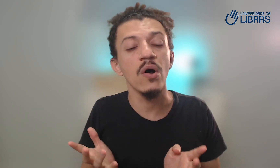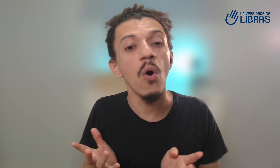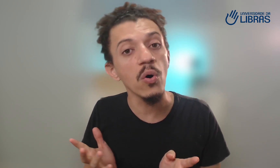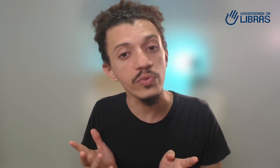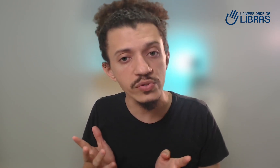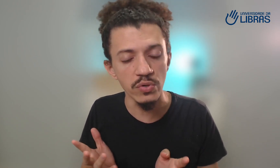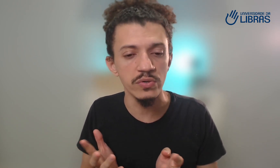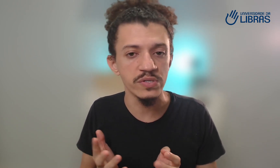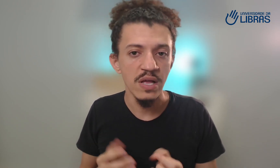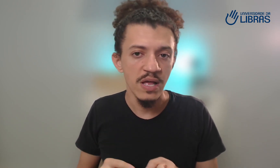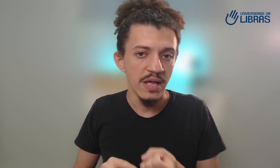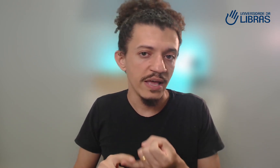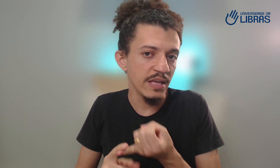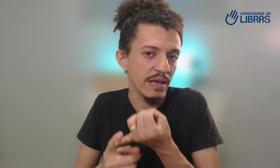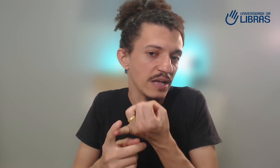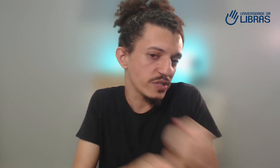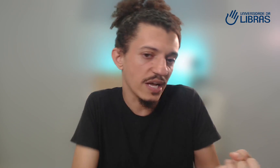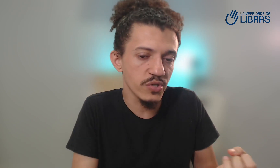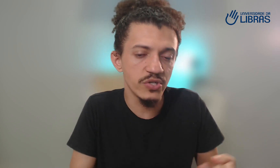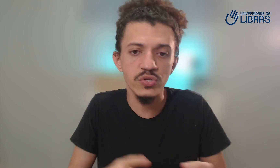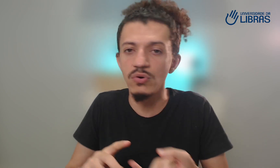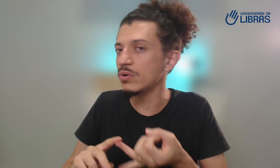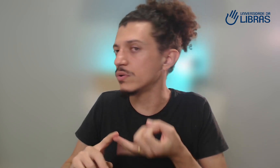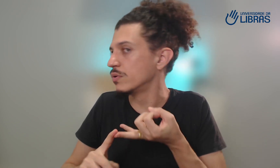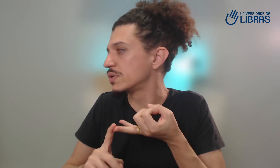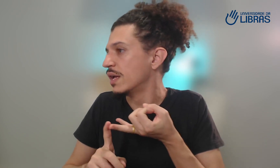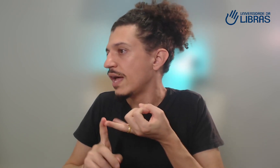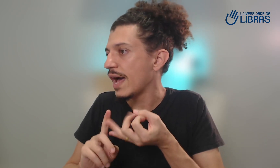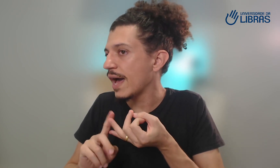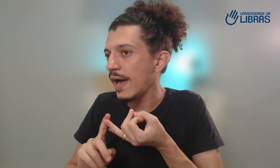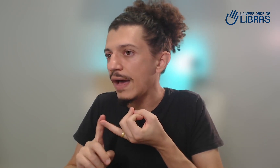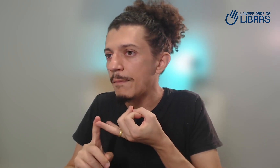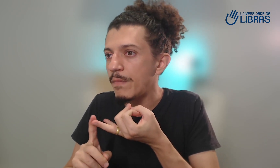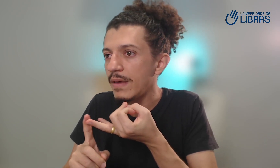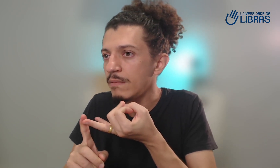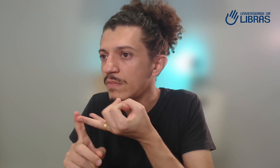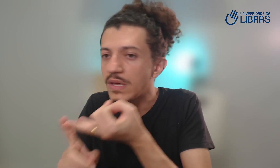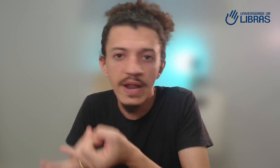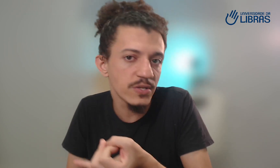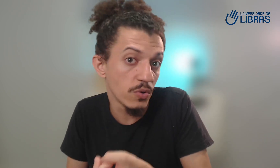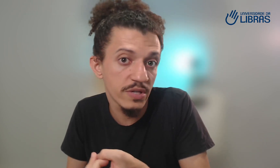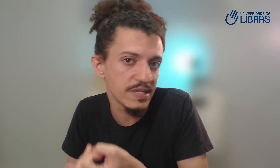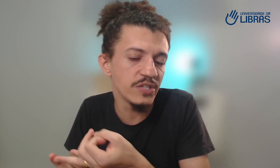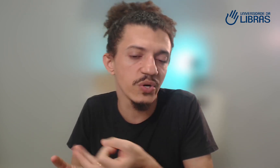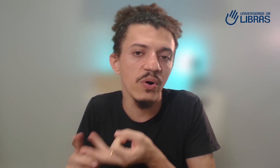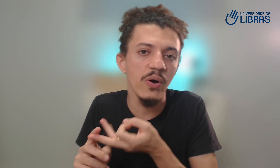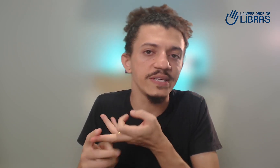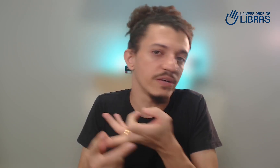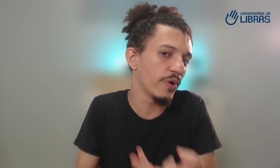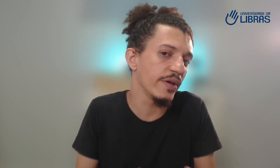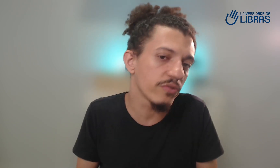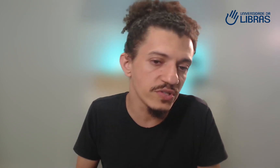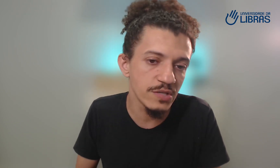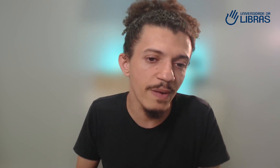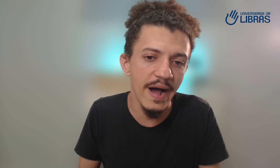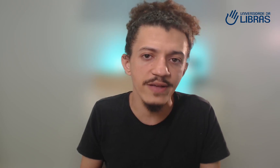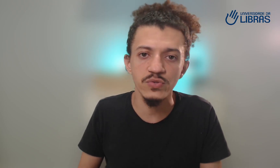outros surdos. Em associações de surdos, em igrejas ou outras religiões, em outros espaços